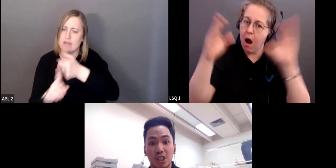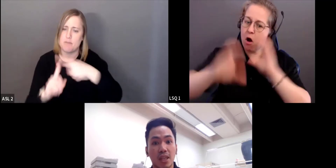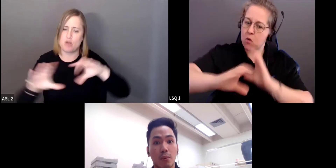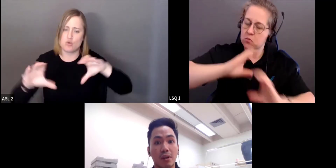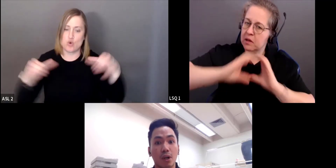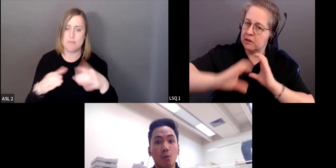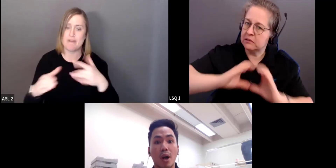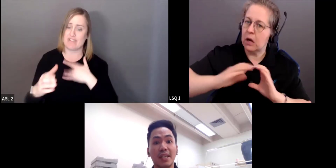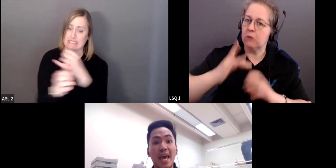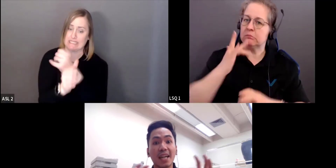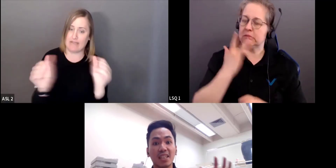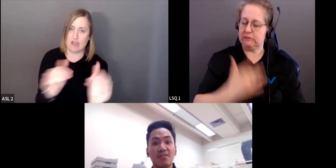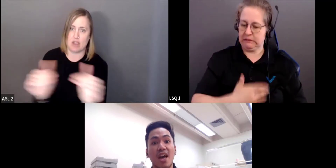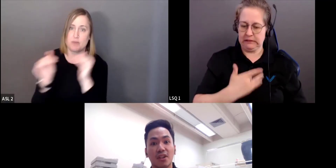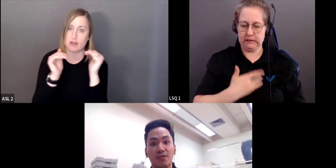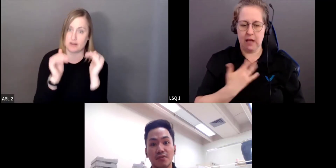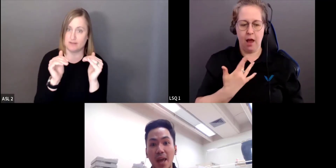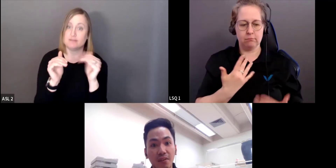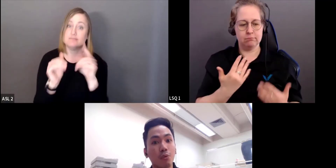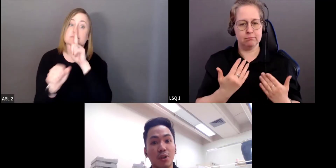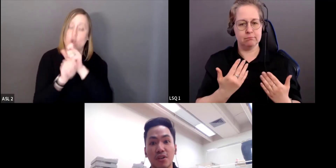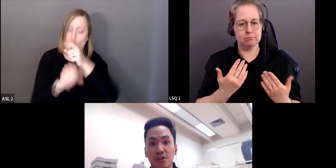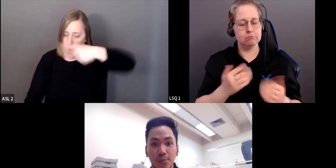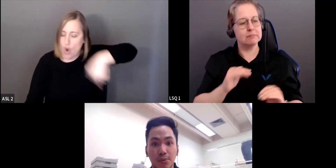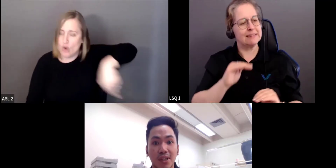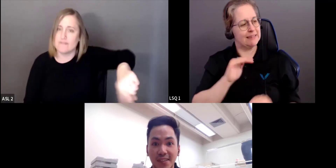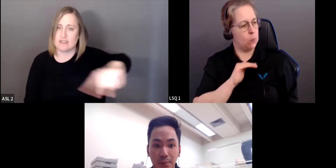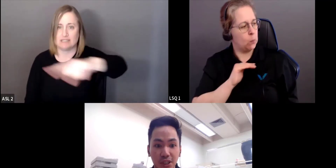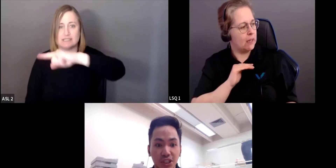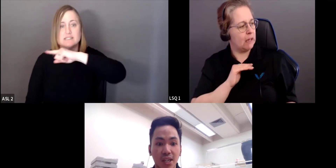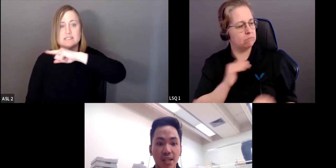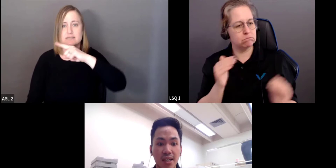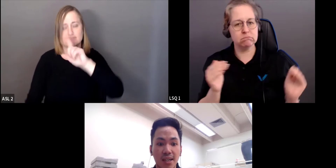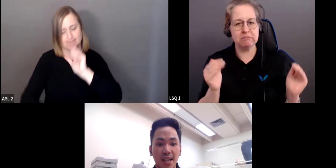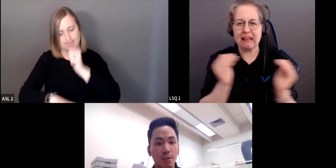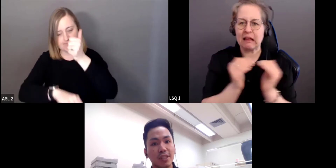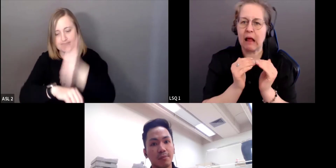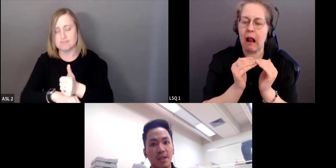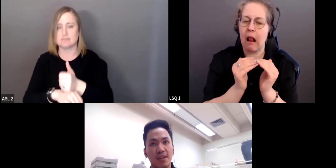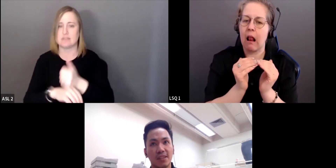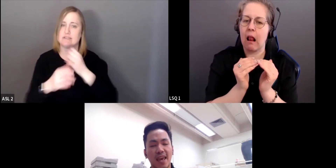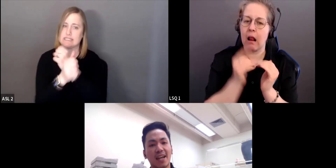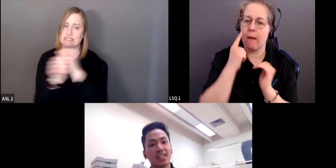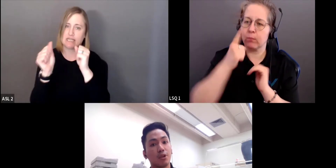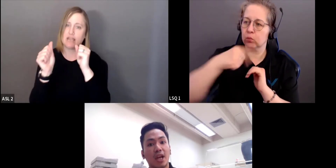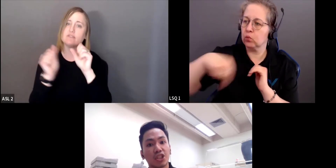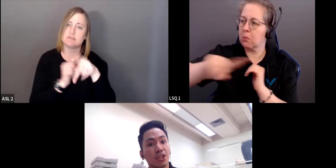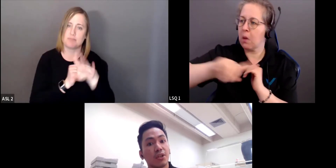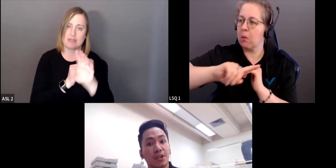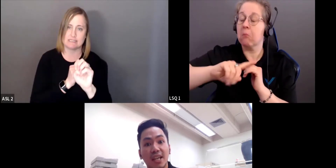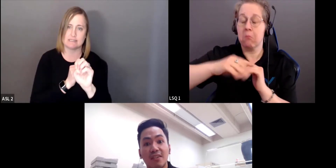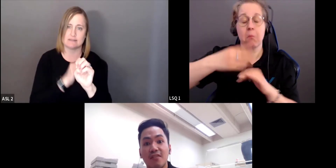sentais dans un espace sûr et équitable. Et ça, ça a été un travail de tout le monde.